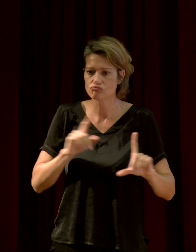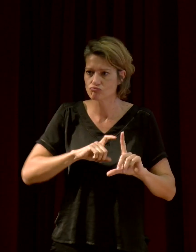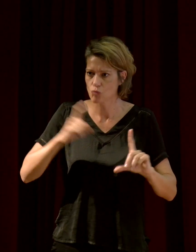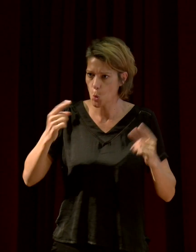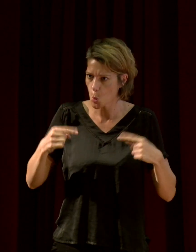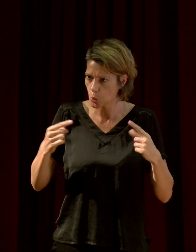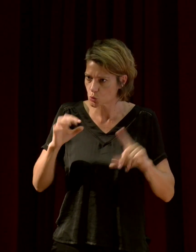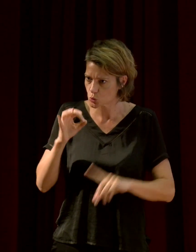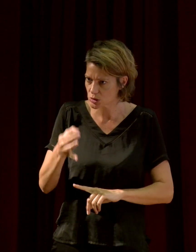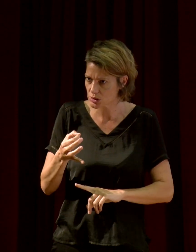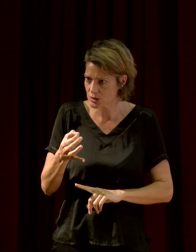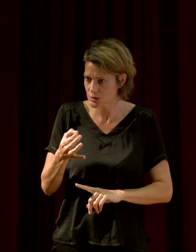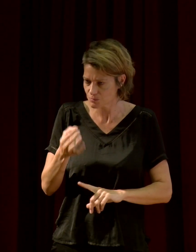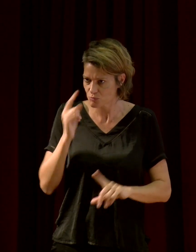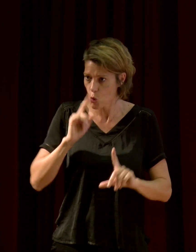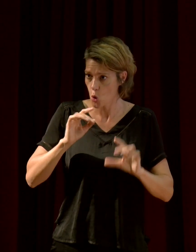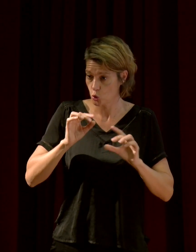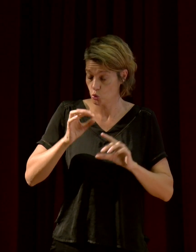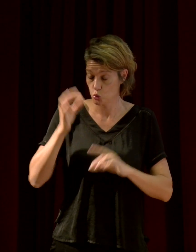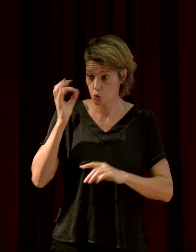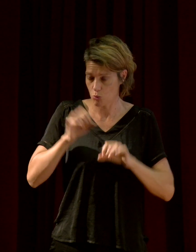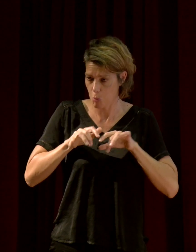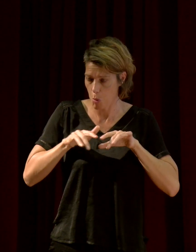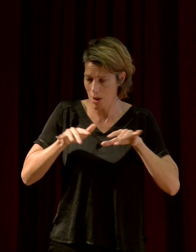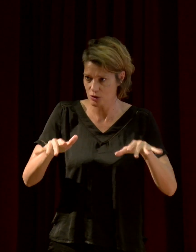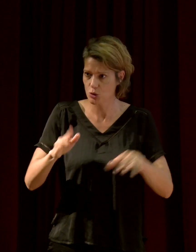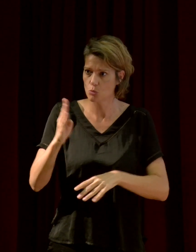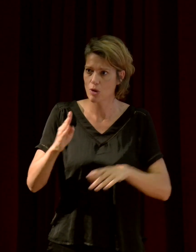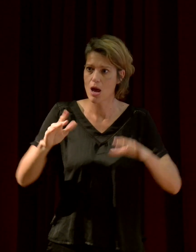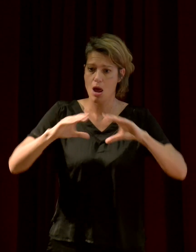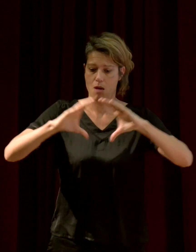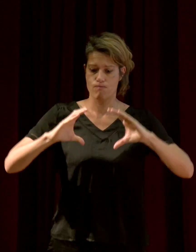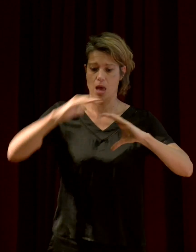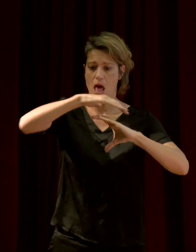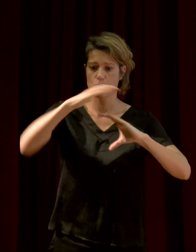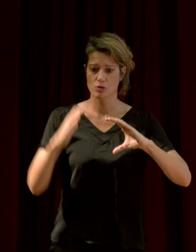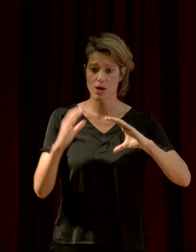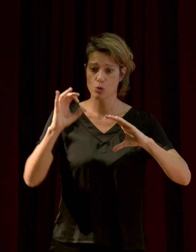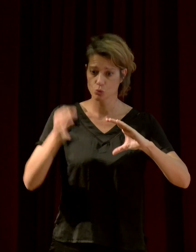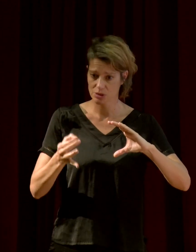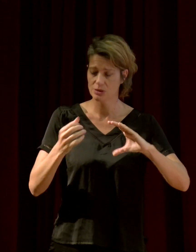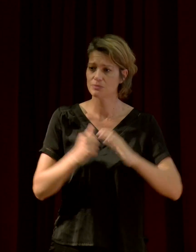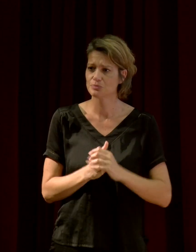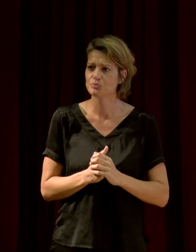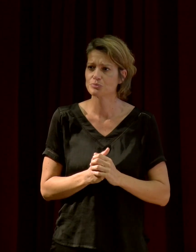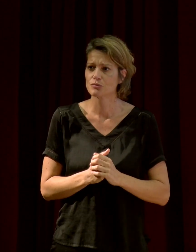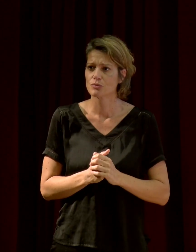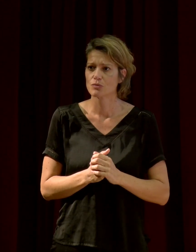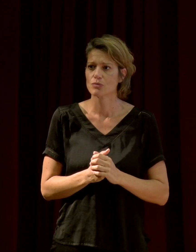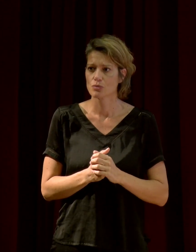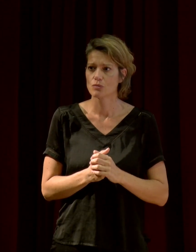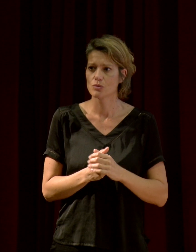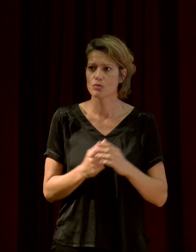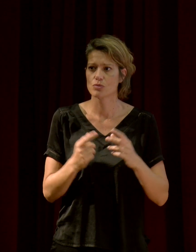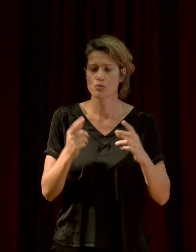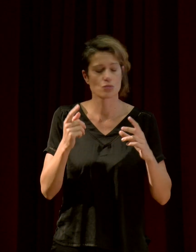atmosphère pour qu ait des sons. Il y a des transformations justement de la luminosité des étoiles en sons pour une forme